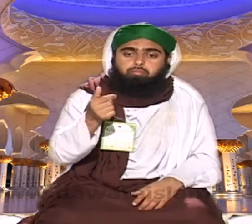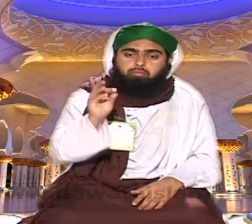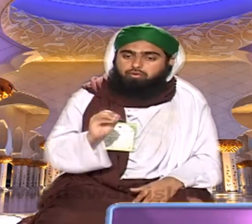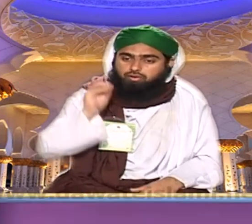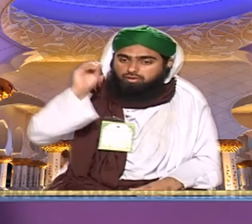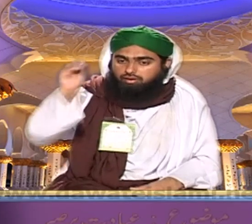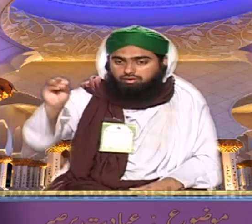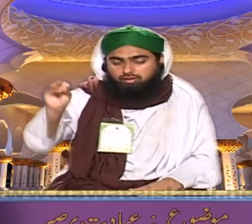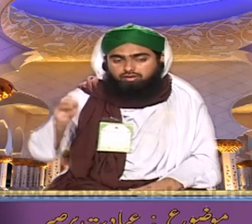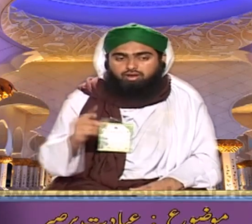ایک وضوح میں